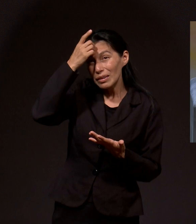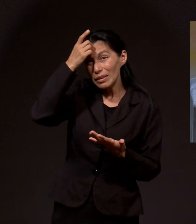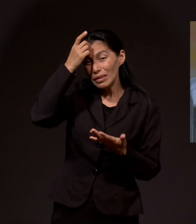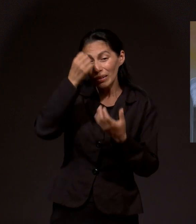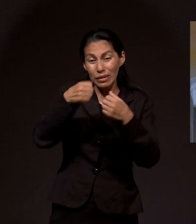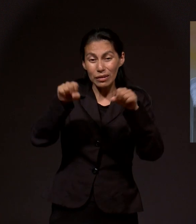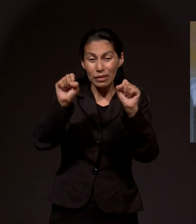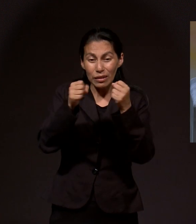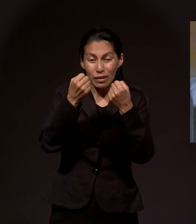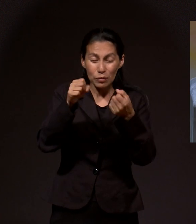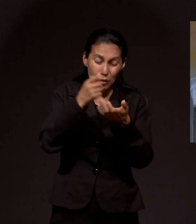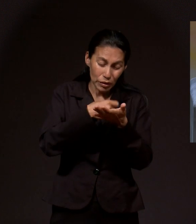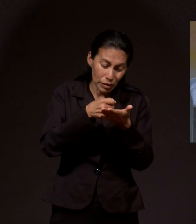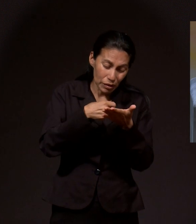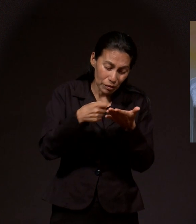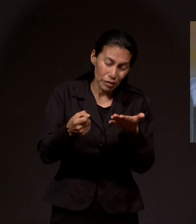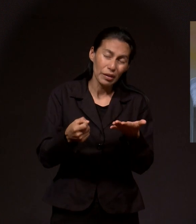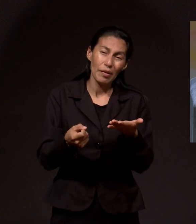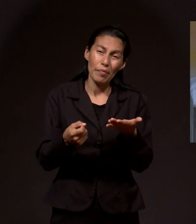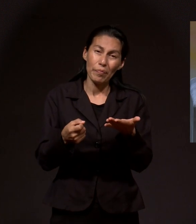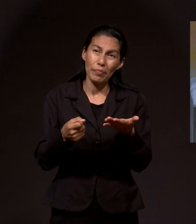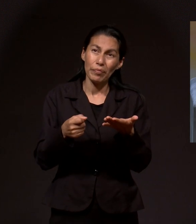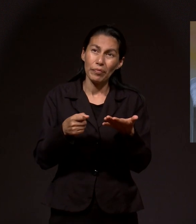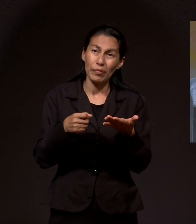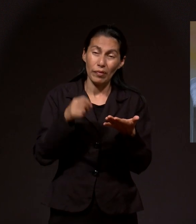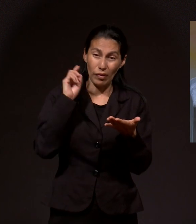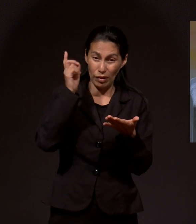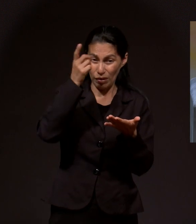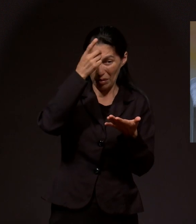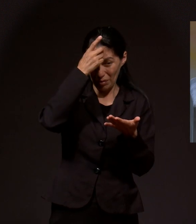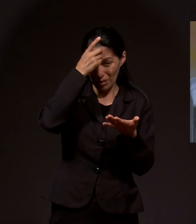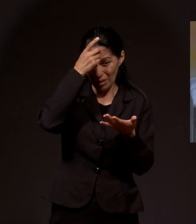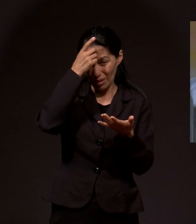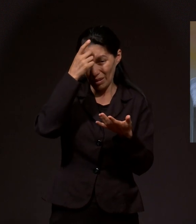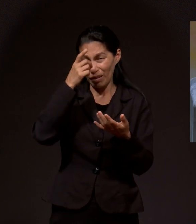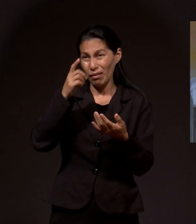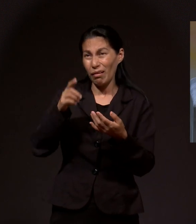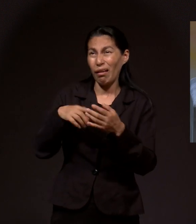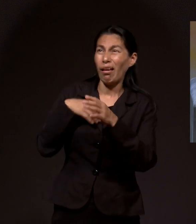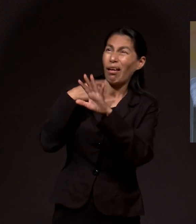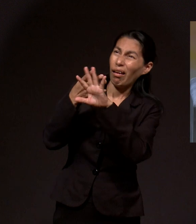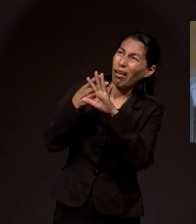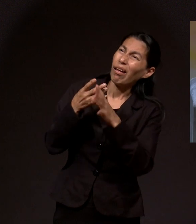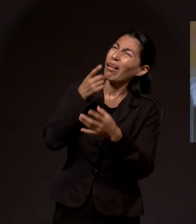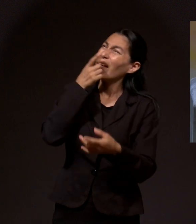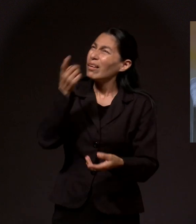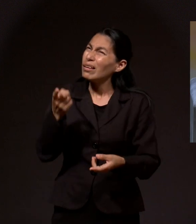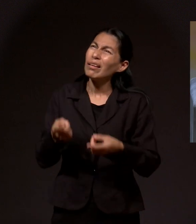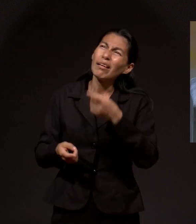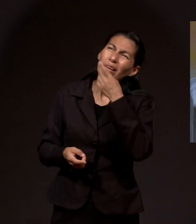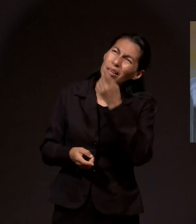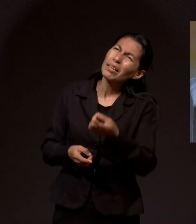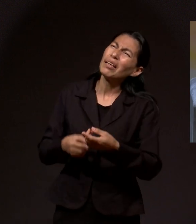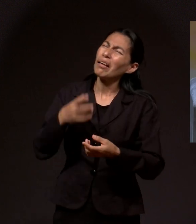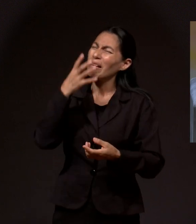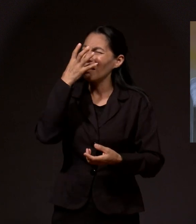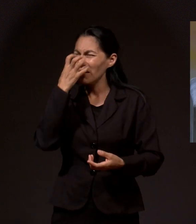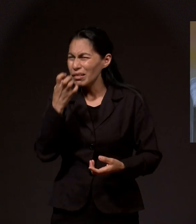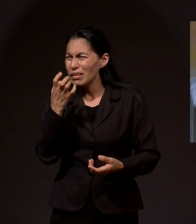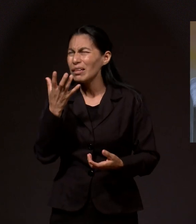escribía sus salmos? Porque él empezaba a decirle a Dios como que sus quejas, sus tristezas,